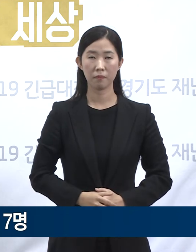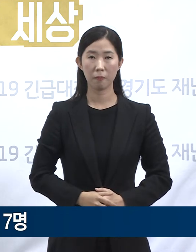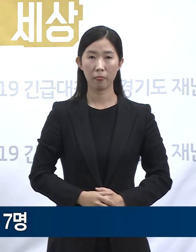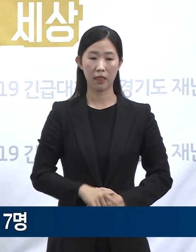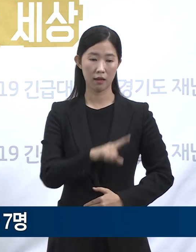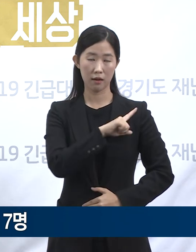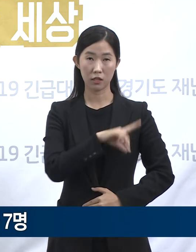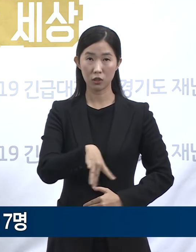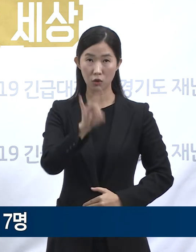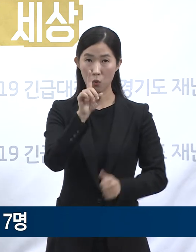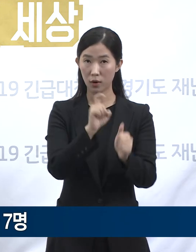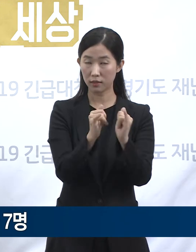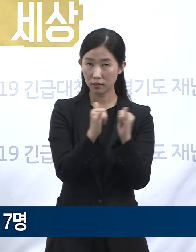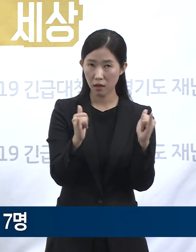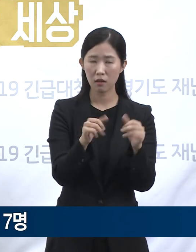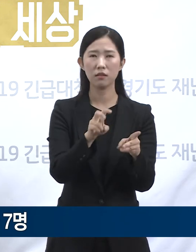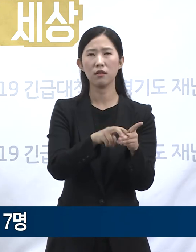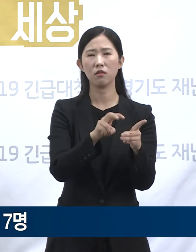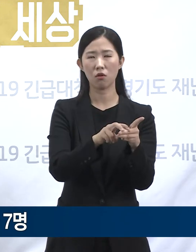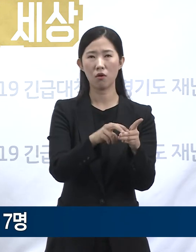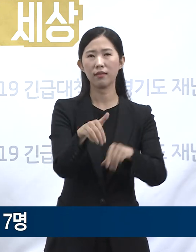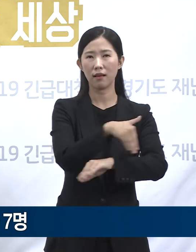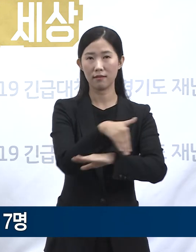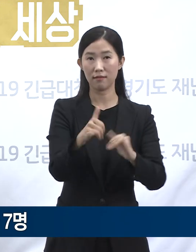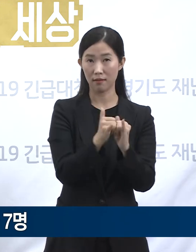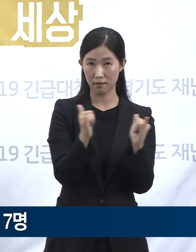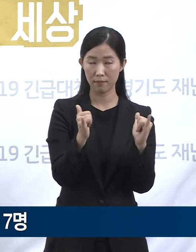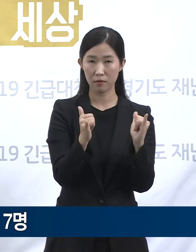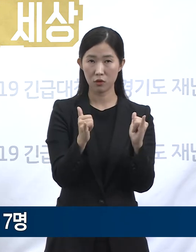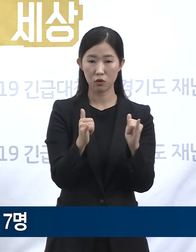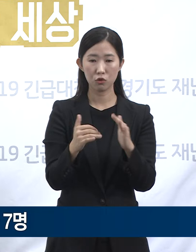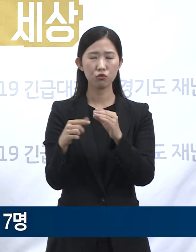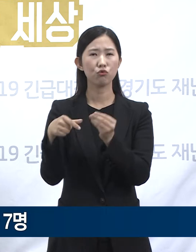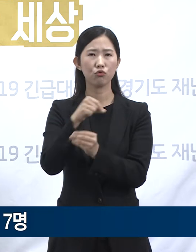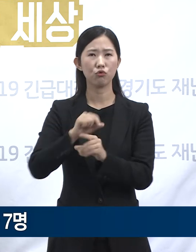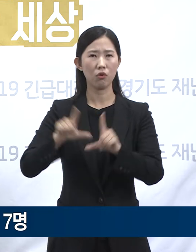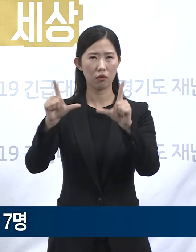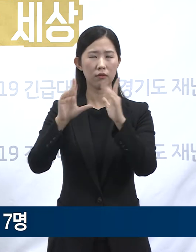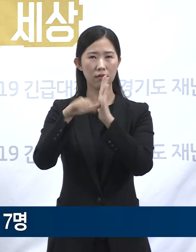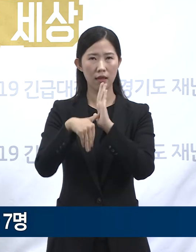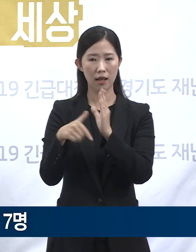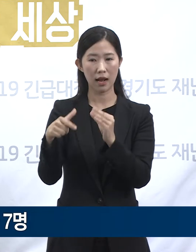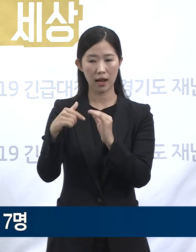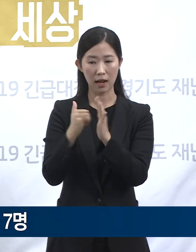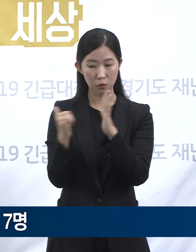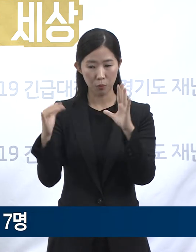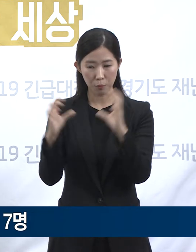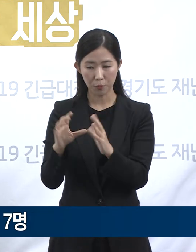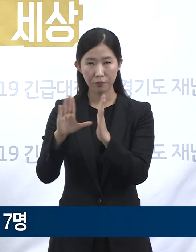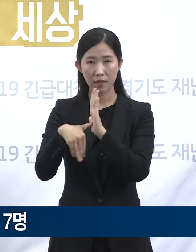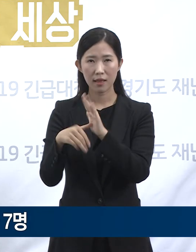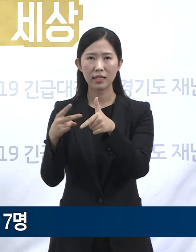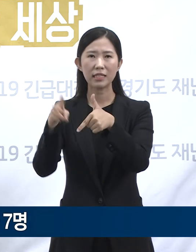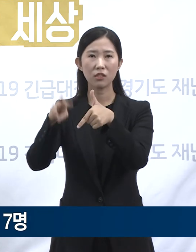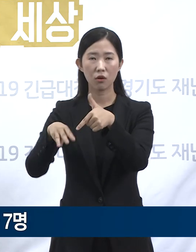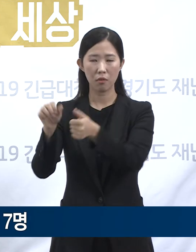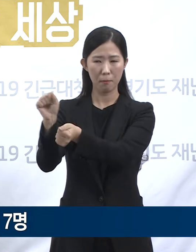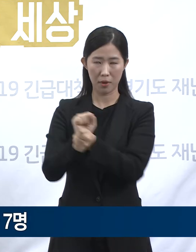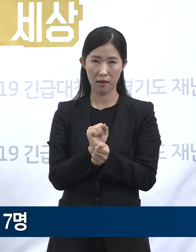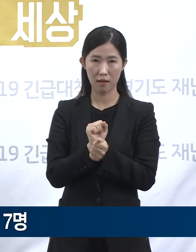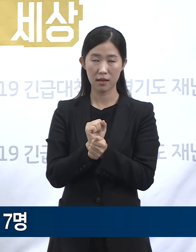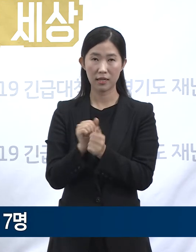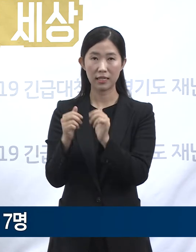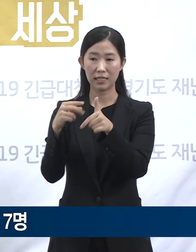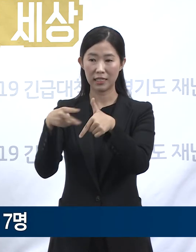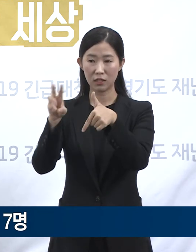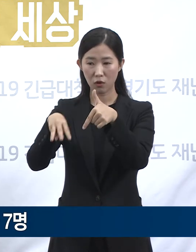최초 확진자는 센터 이용자로 추석 가정 모임 시 인천 확진자와 접촉한 것으로 확인이 되었으며, 추가